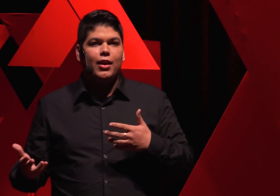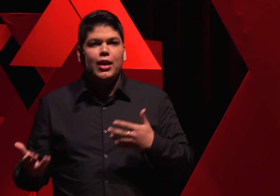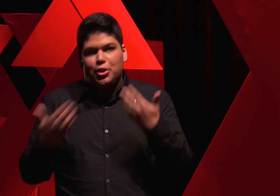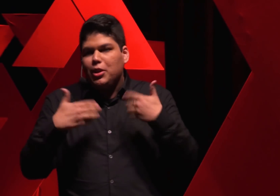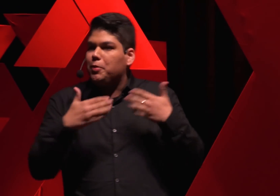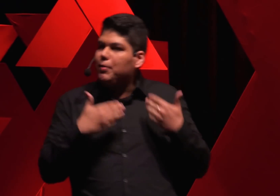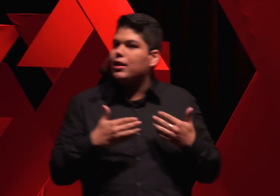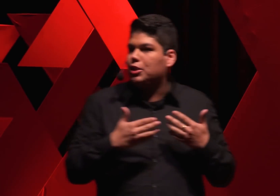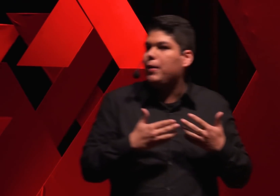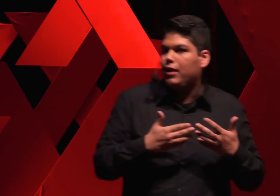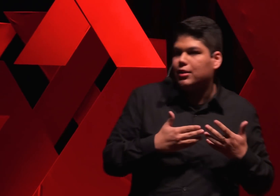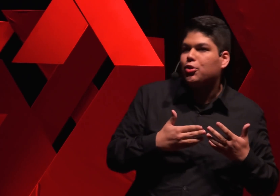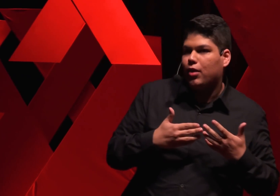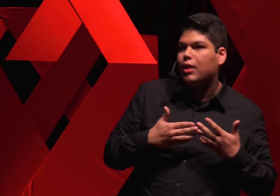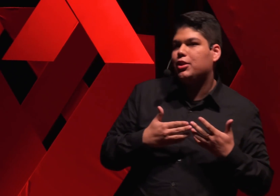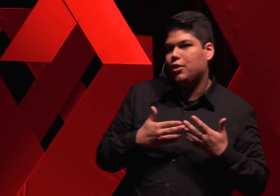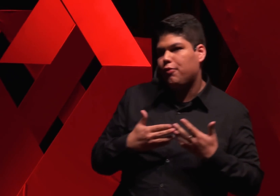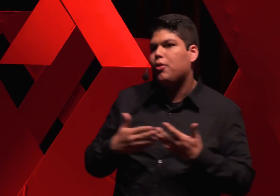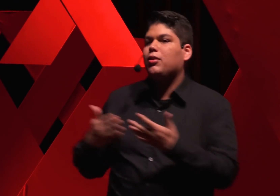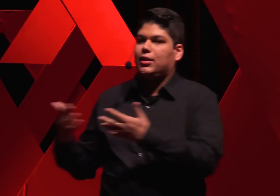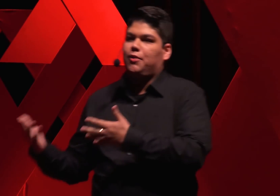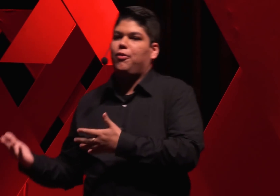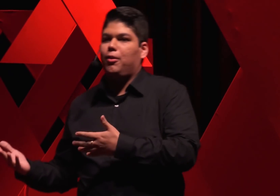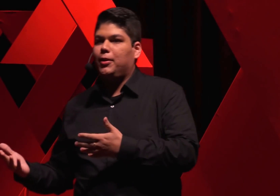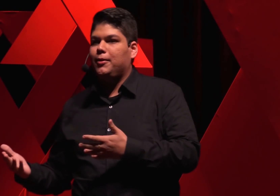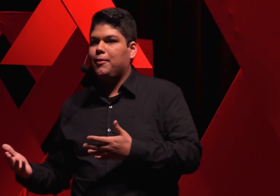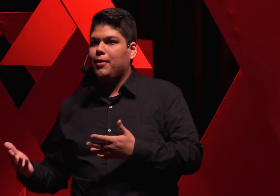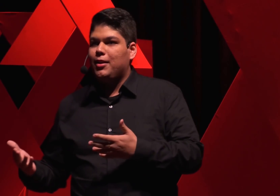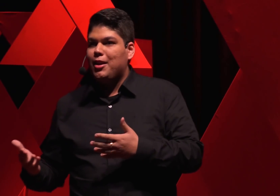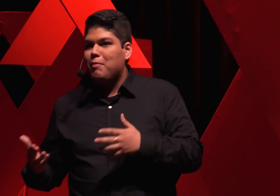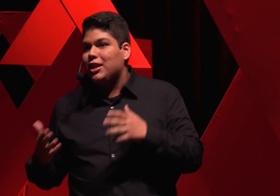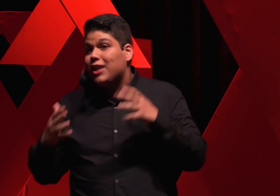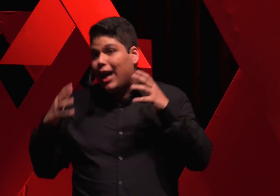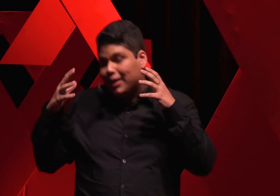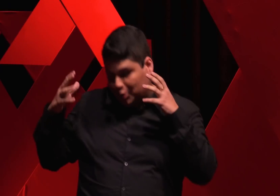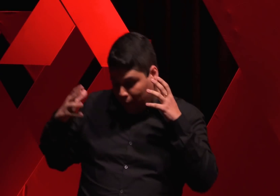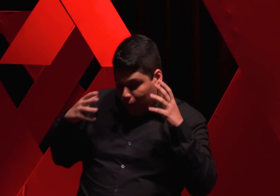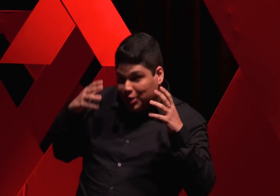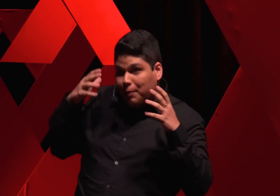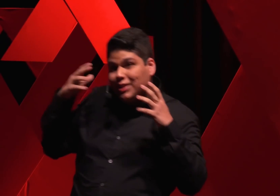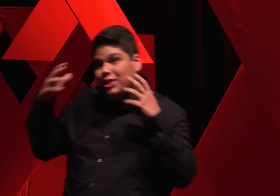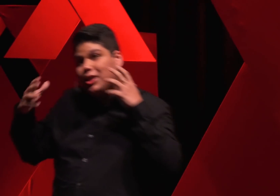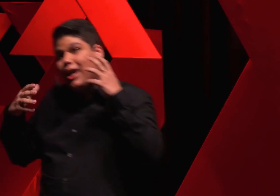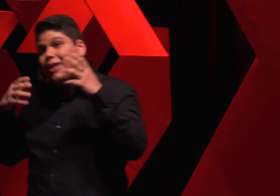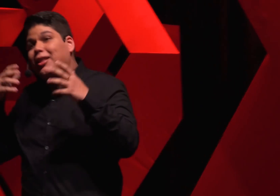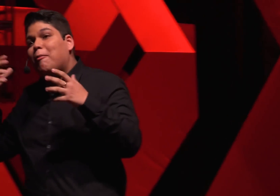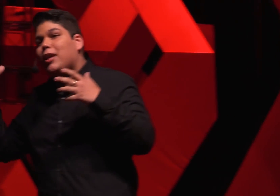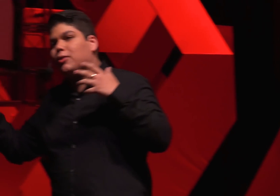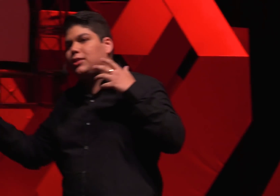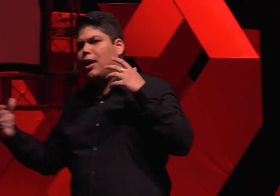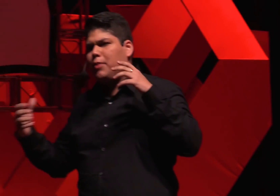E as minhas primeiras experiências com a religião foram dessa forma. Mediadas por uma espécie de encantamento, sabe?